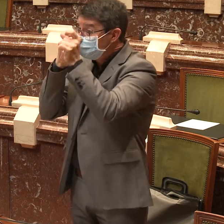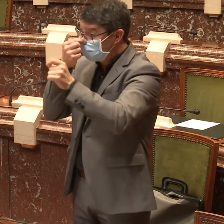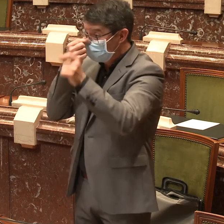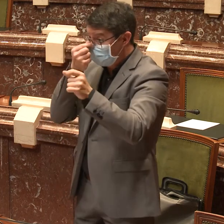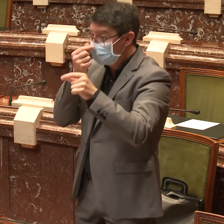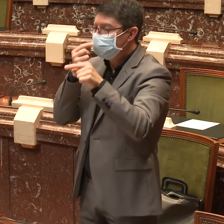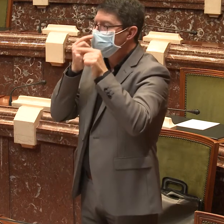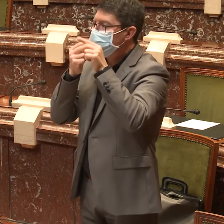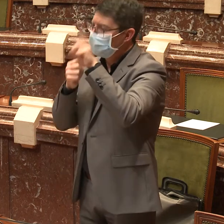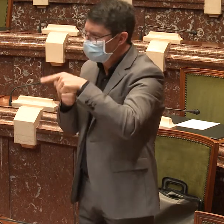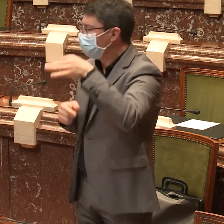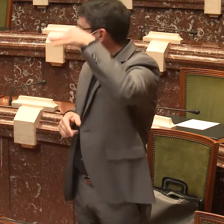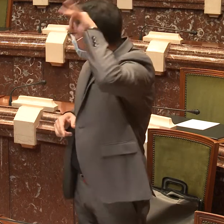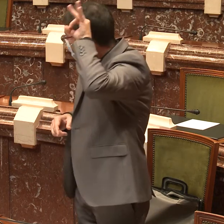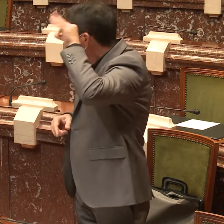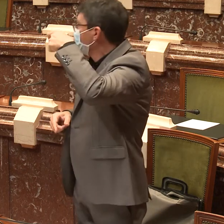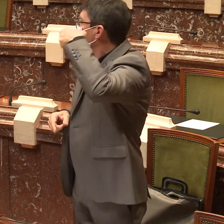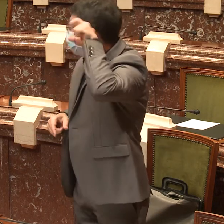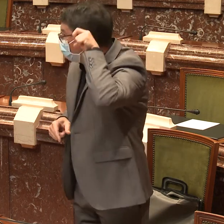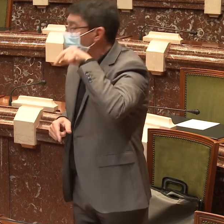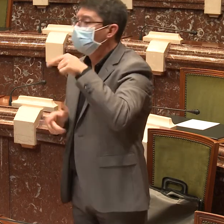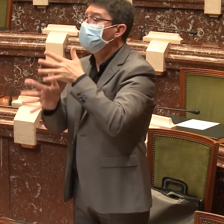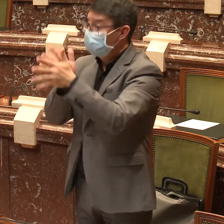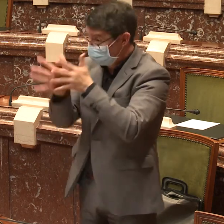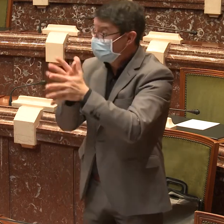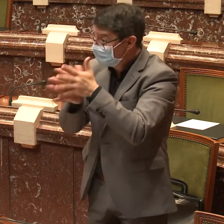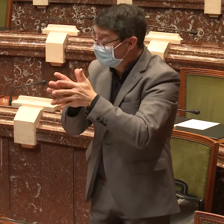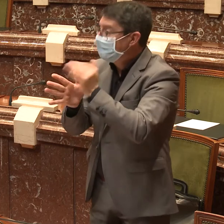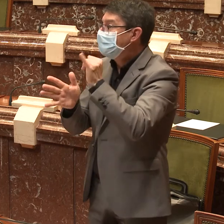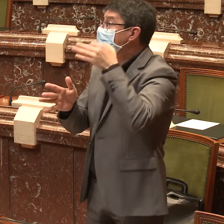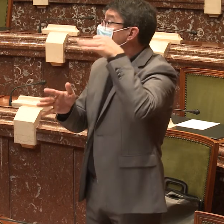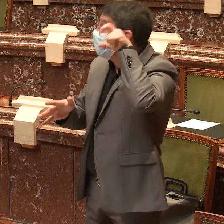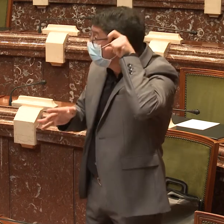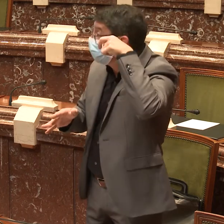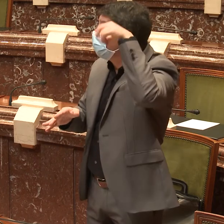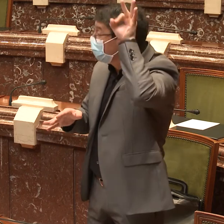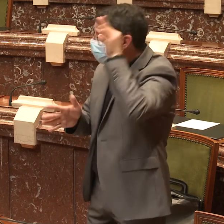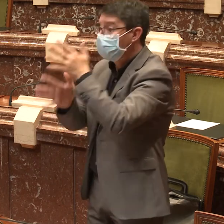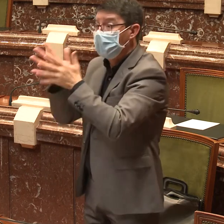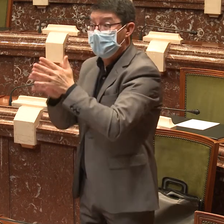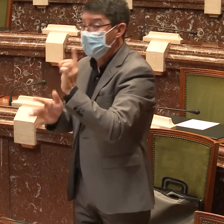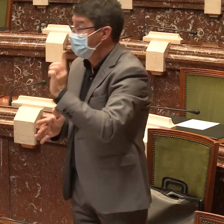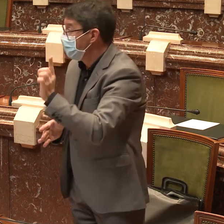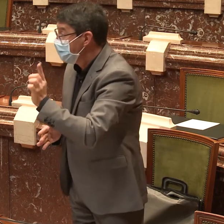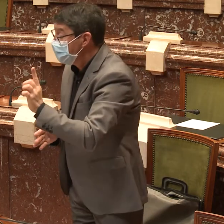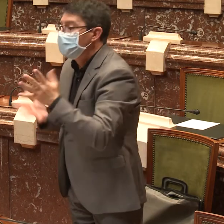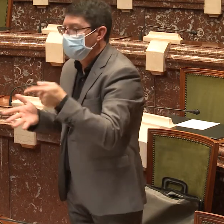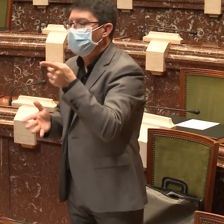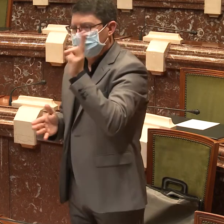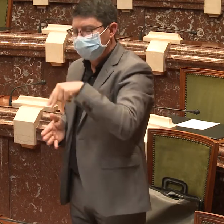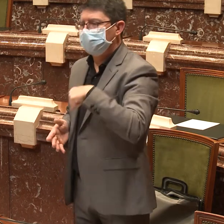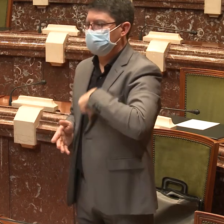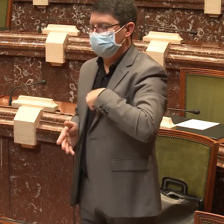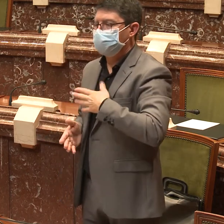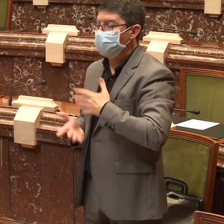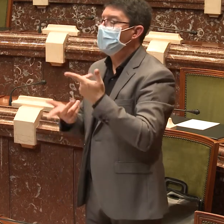nuestra infancia y otras siendo ya de adultas. Algunas personas sordas son usuarias de audífonos, implantes cocleares, y entre ellas hay quienes